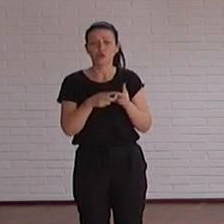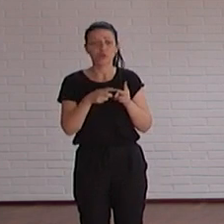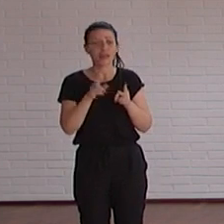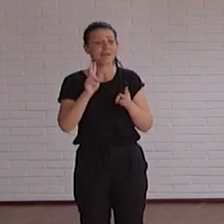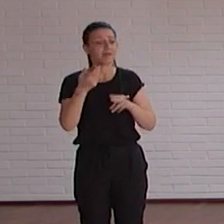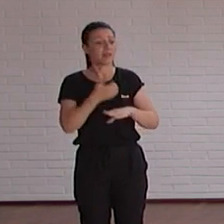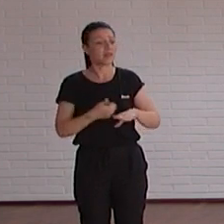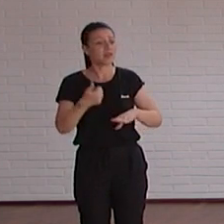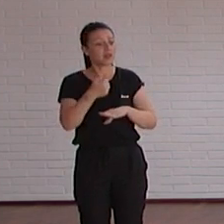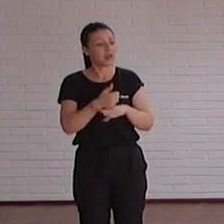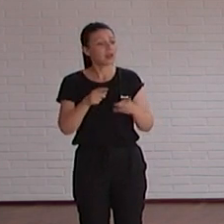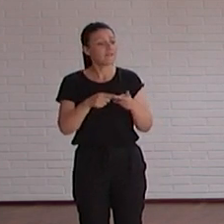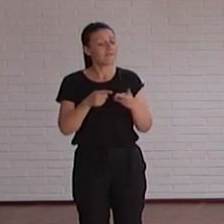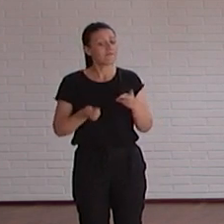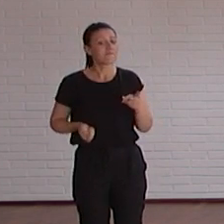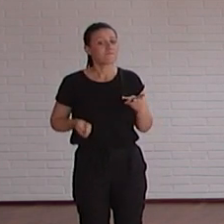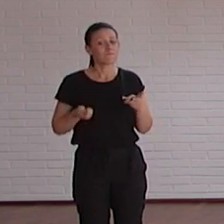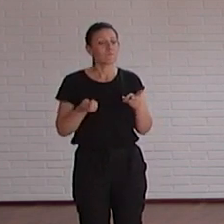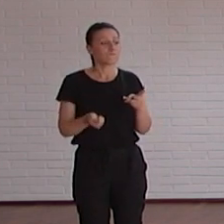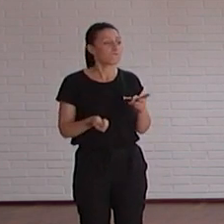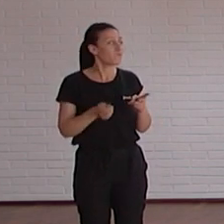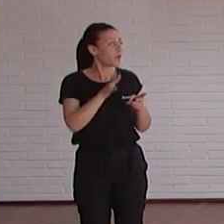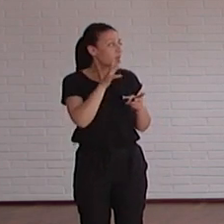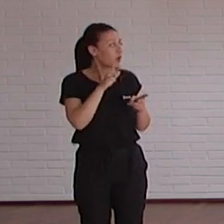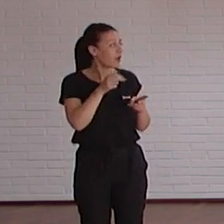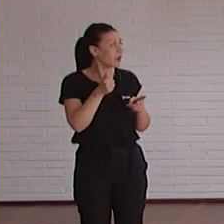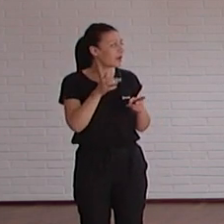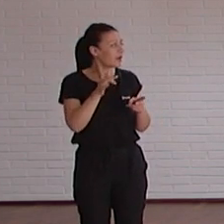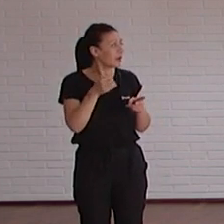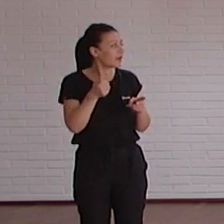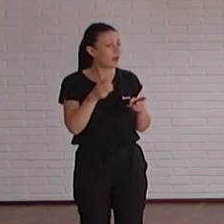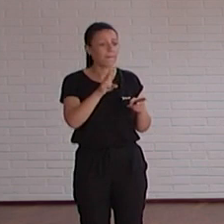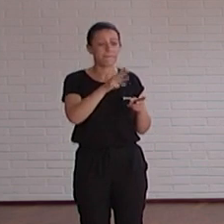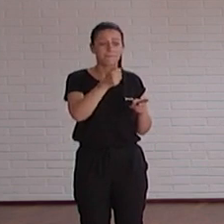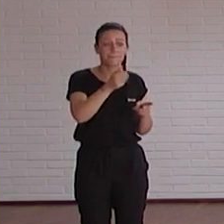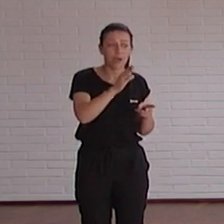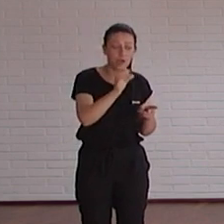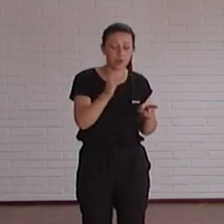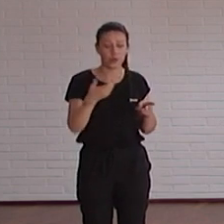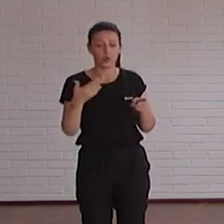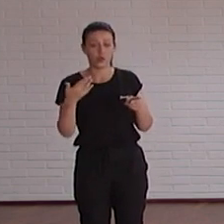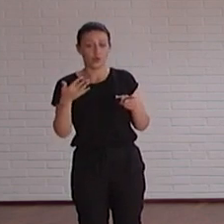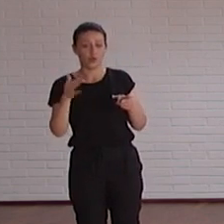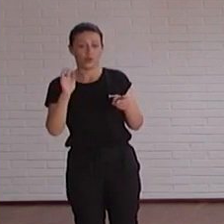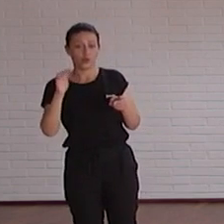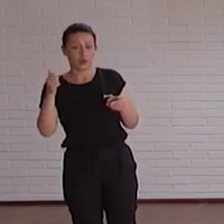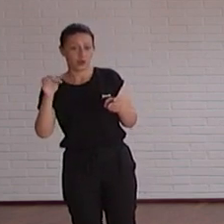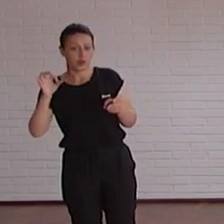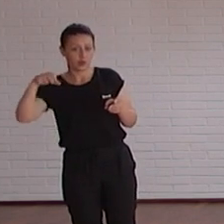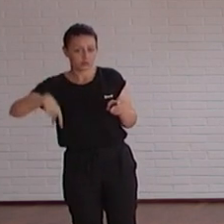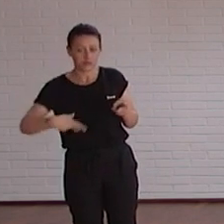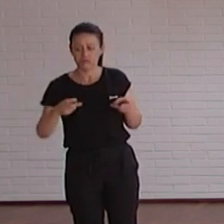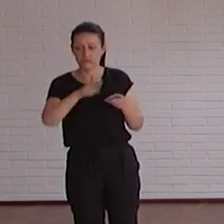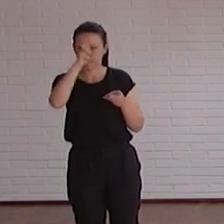pues la implicación que han hecho por ejemplo en este caso ahora que tenemos a Rafa pero Rafa anterior Paco Faraón vale en todo el tema de